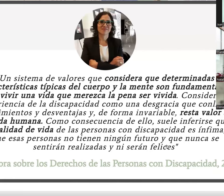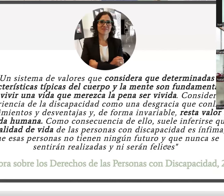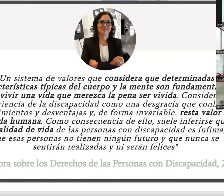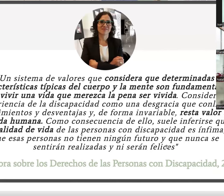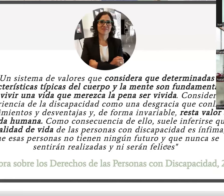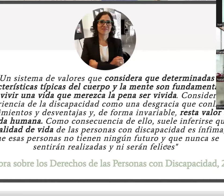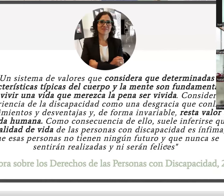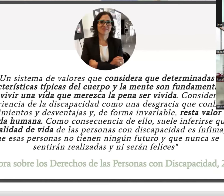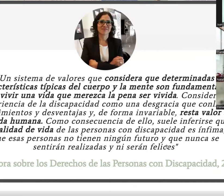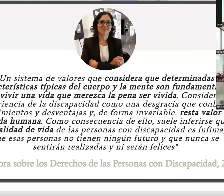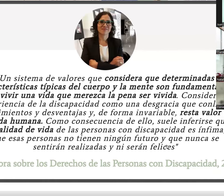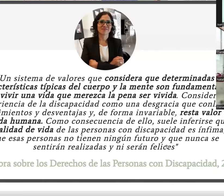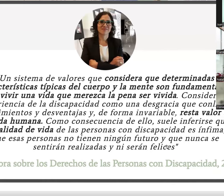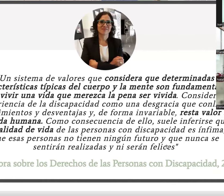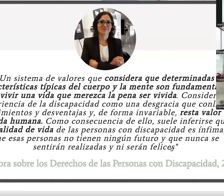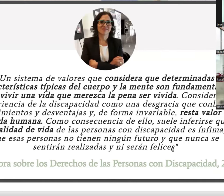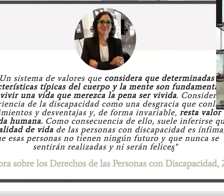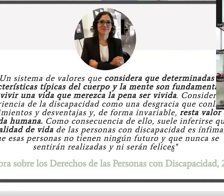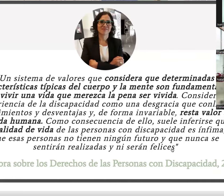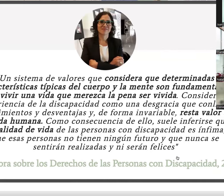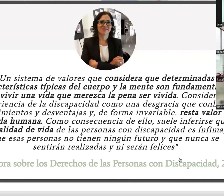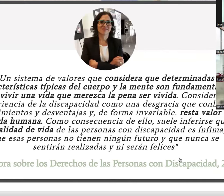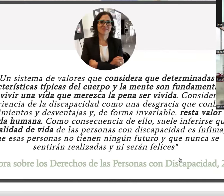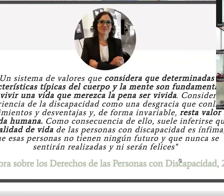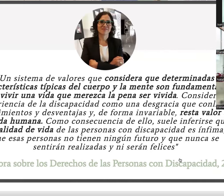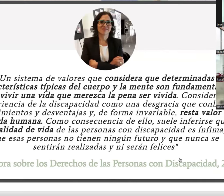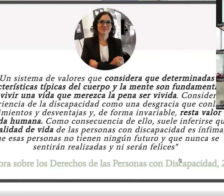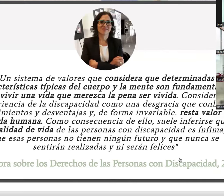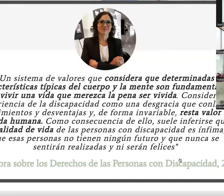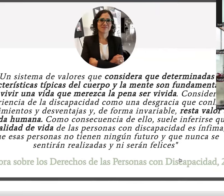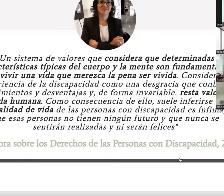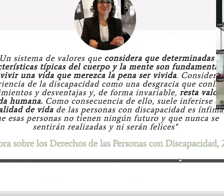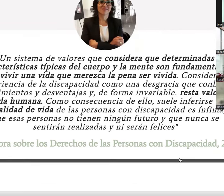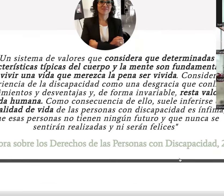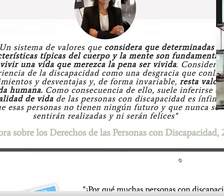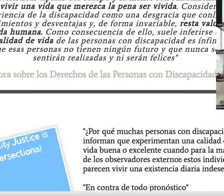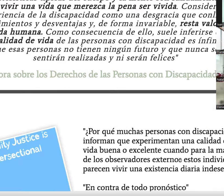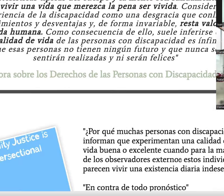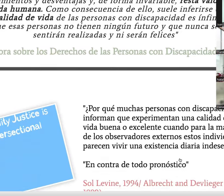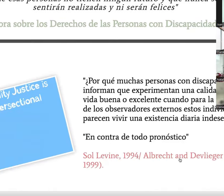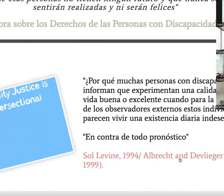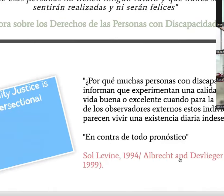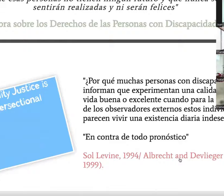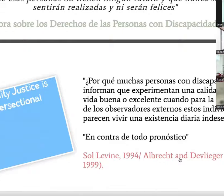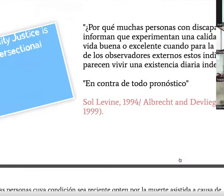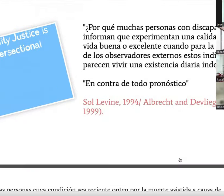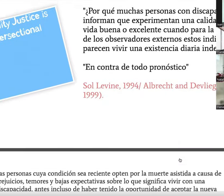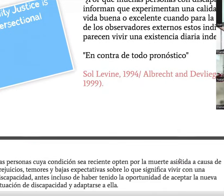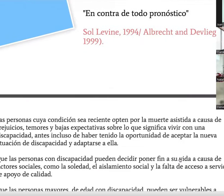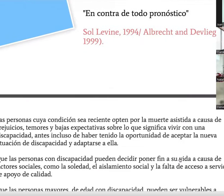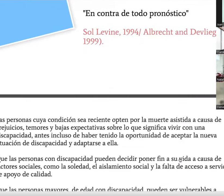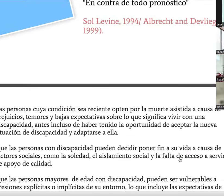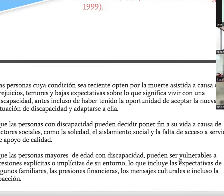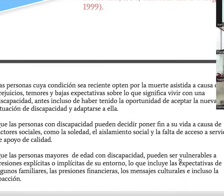esas barreras de acceso a los distintos servicios por ejemplo entonces ¿por qué les estoy hablando de eso? porque yo creo